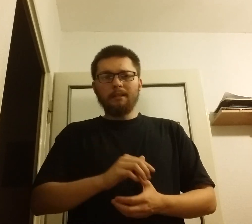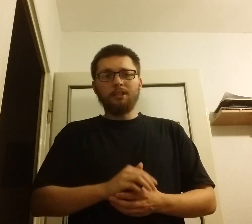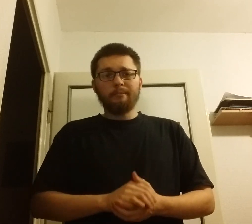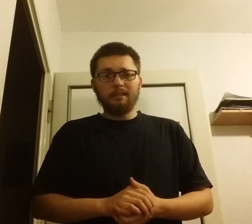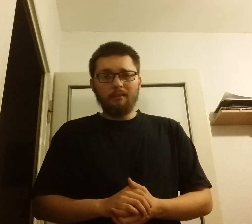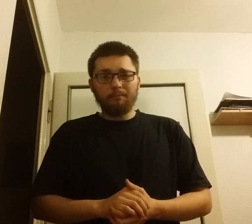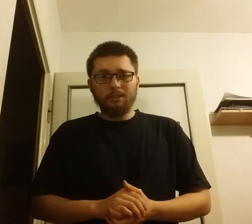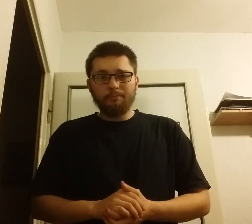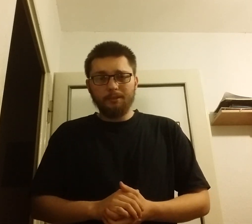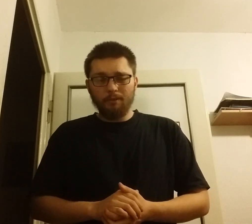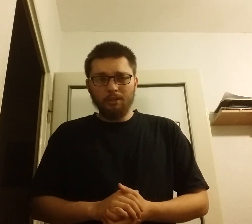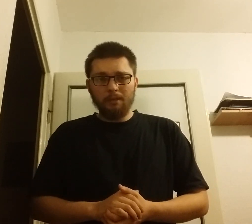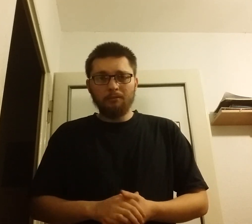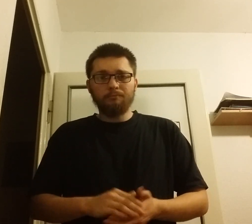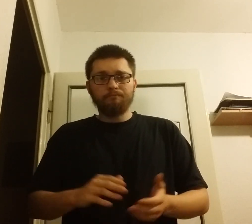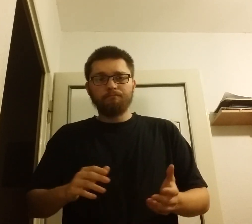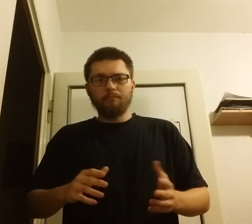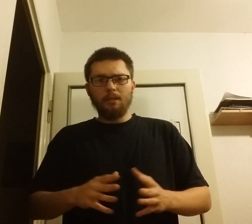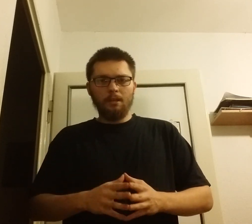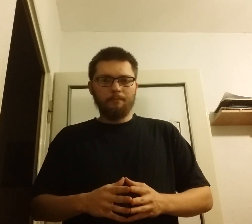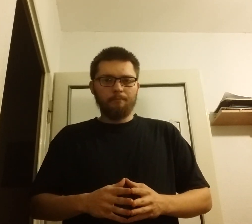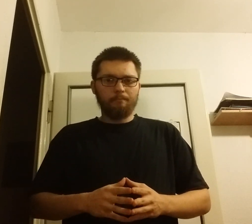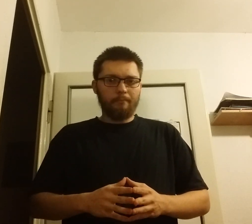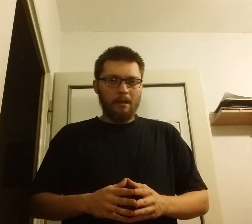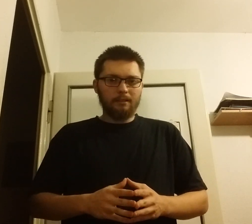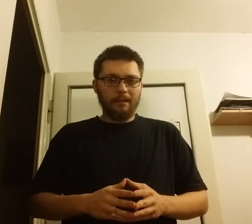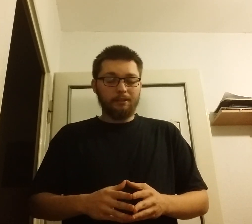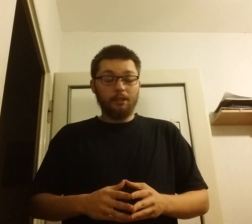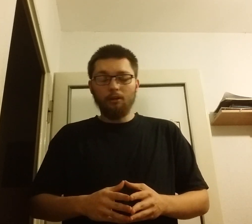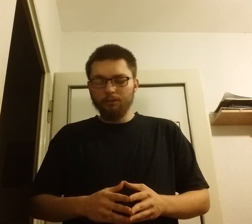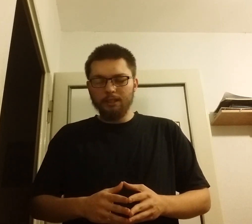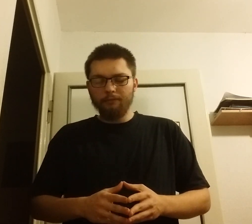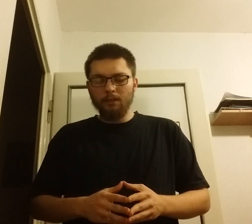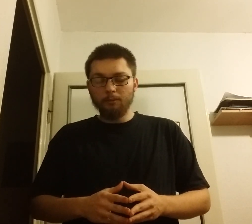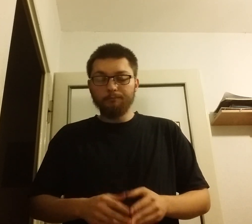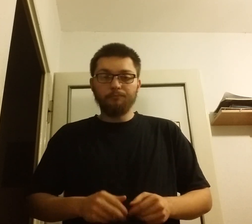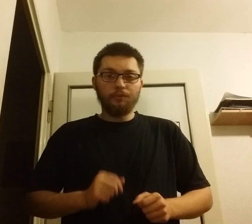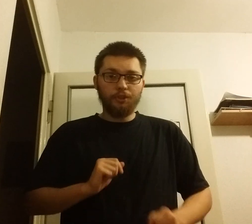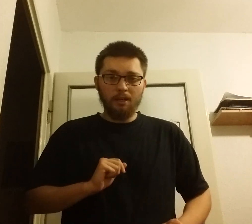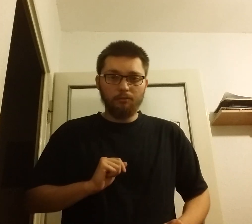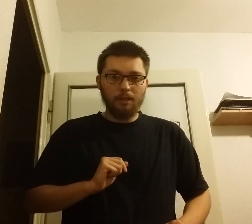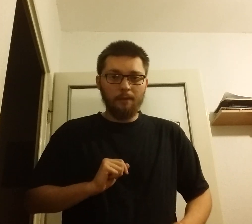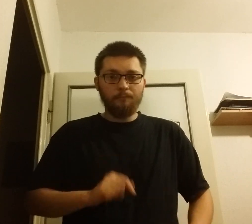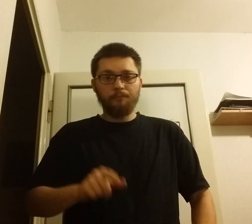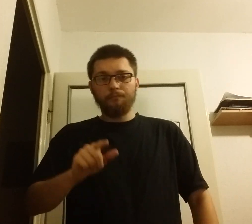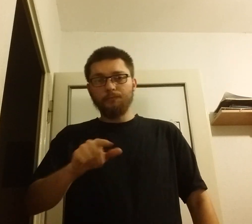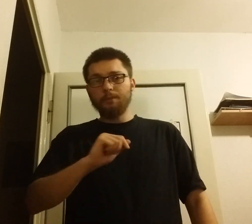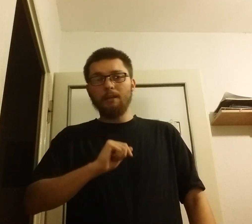nadzieję że materiał wam się spodobał i pamiętajcie o ocenie filmu dziękuję trzymajście